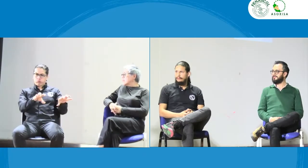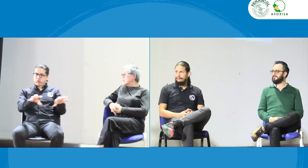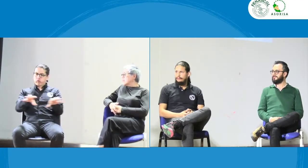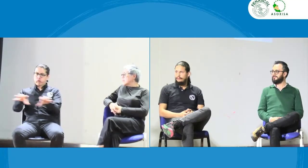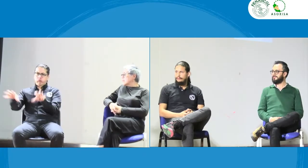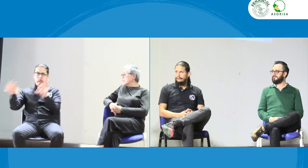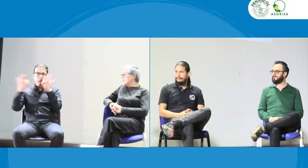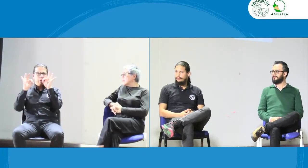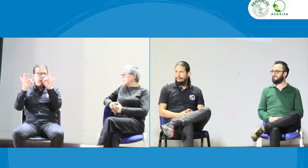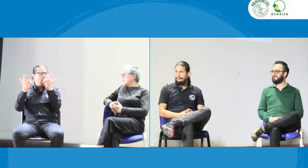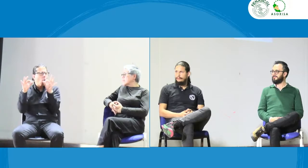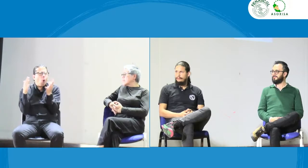ética,